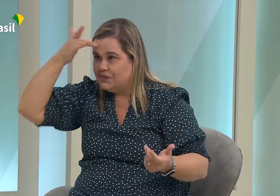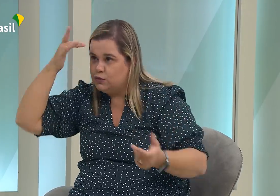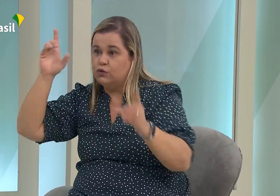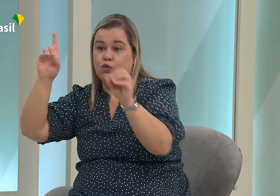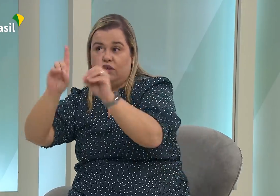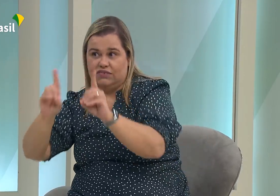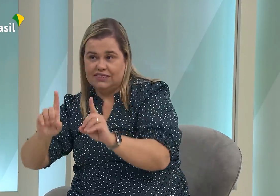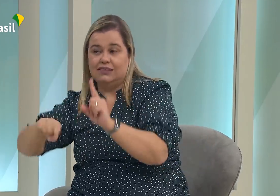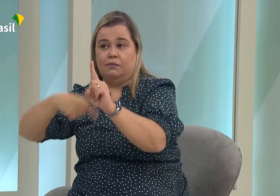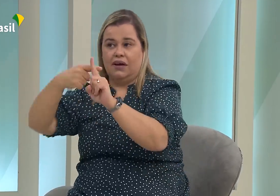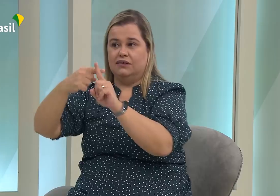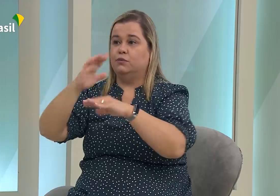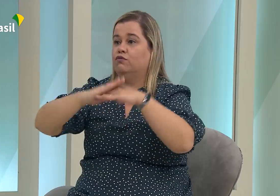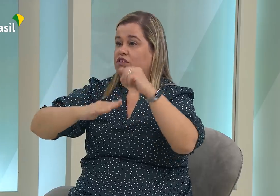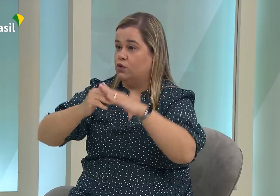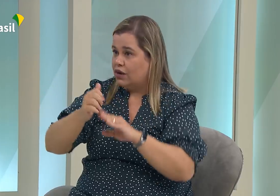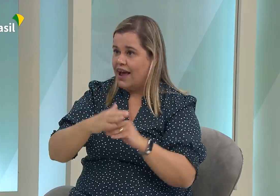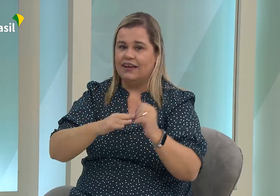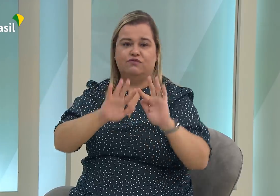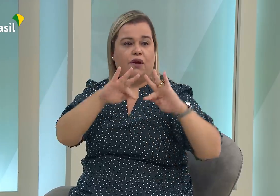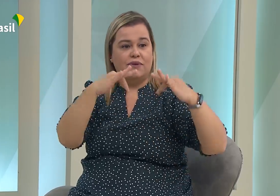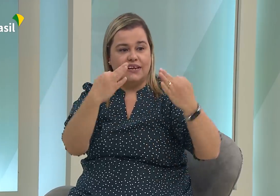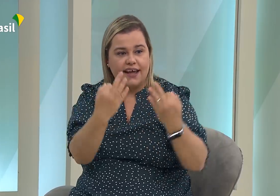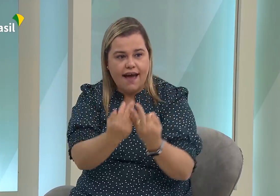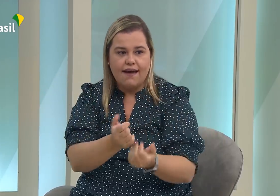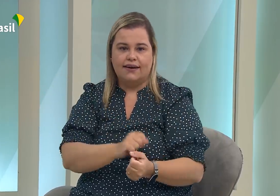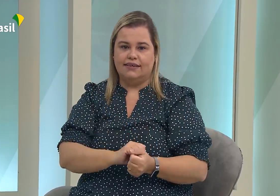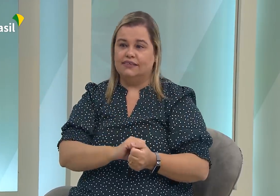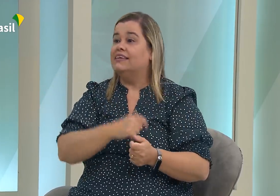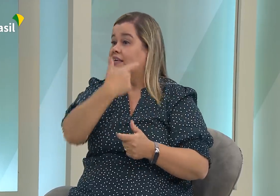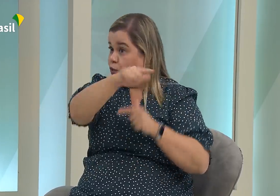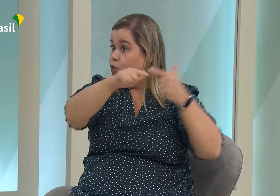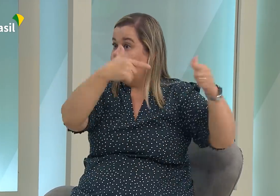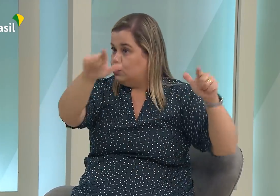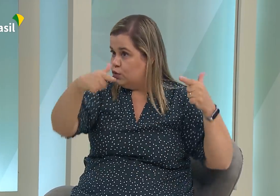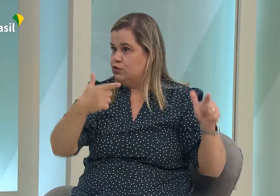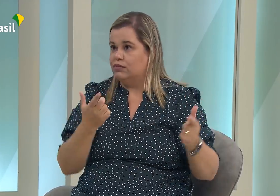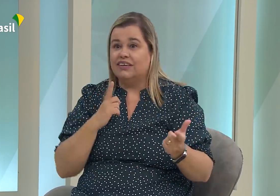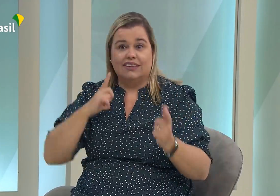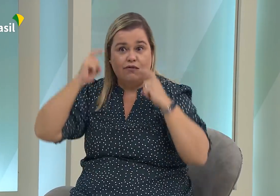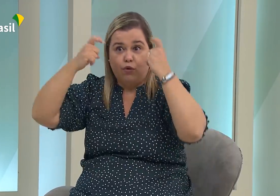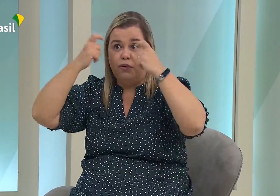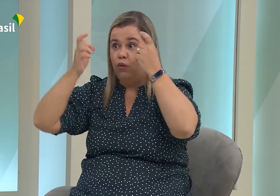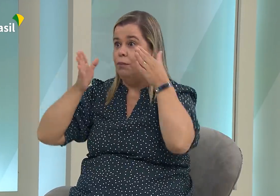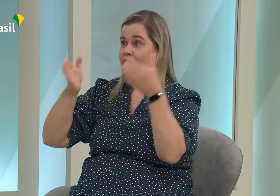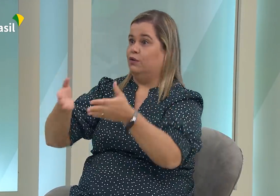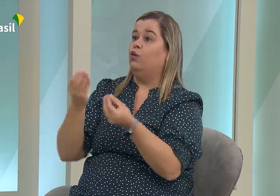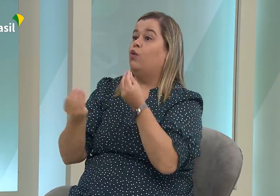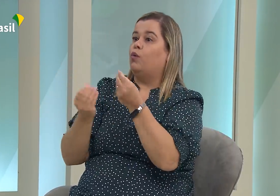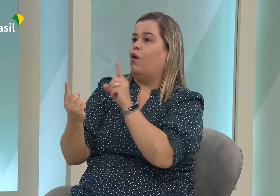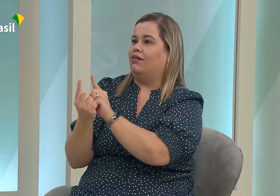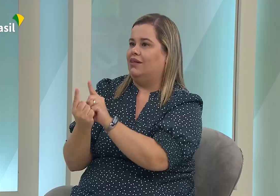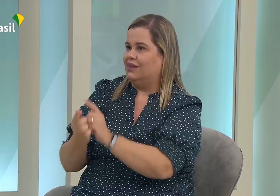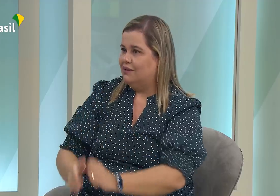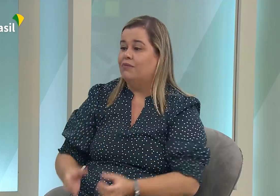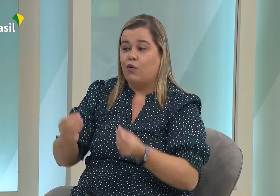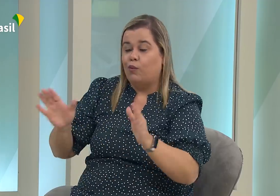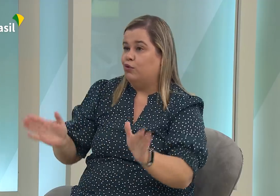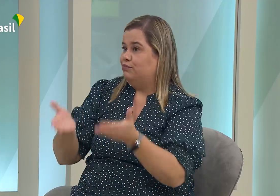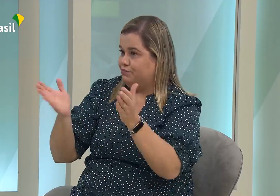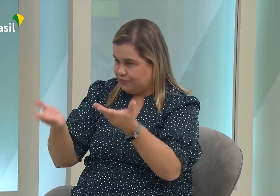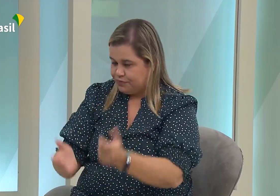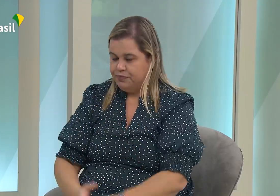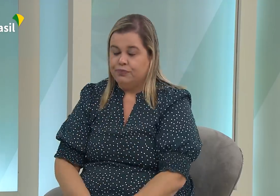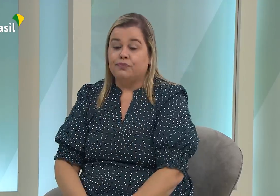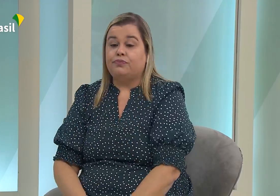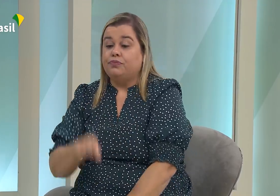tão difícil. Porque muitas pessoas com deficiências e profissionais e até familiares, eles estavam preocupados em como